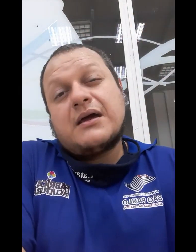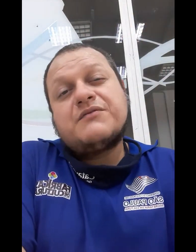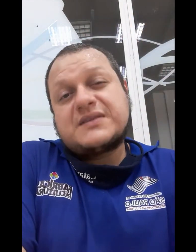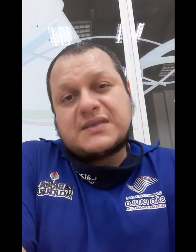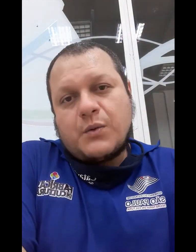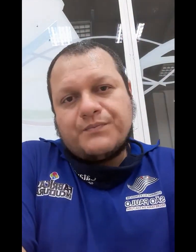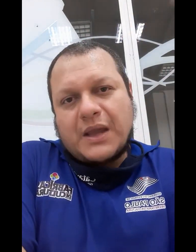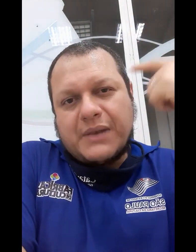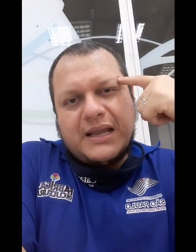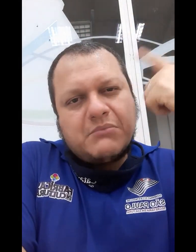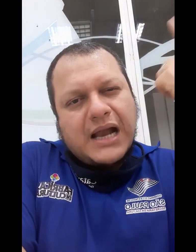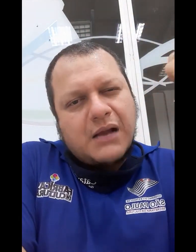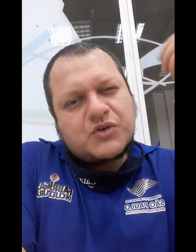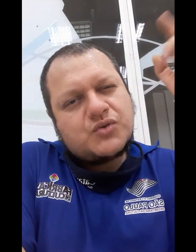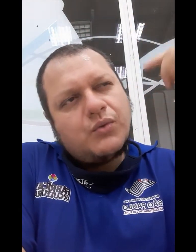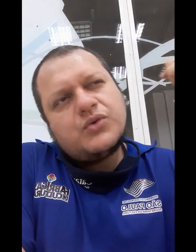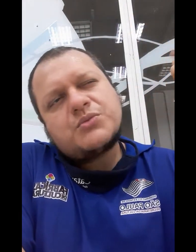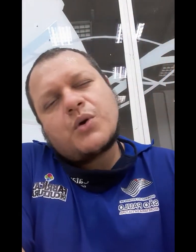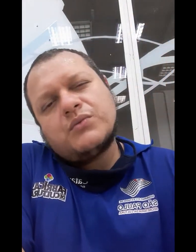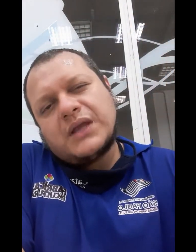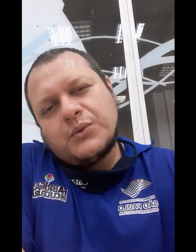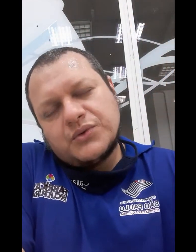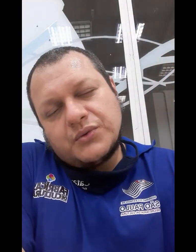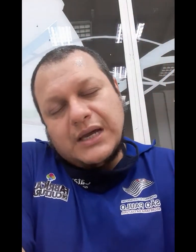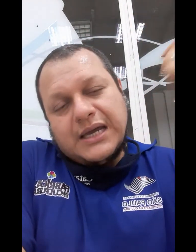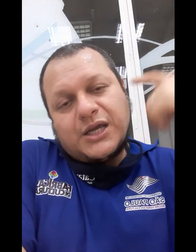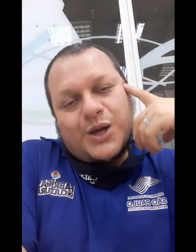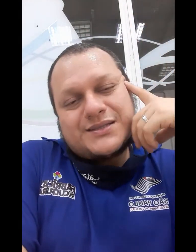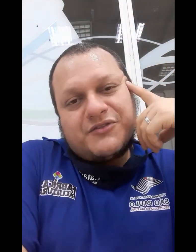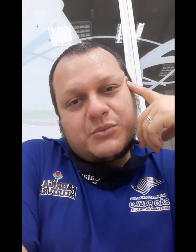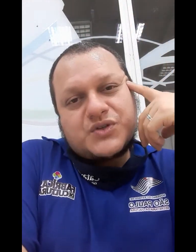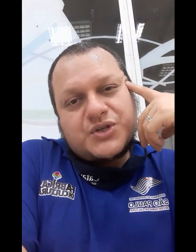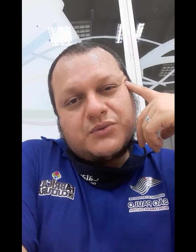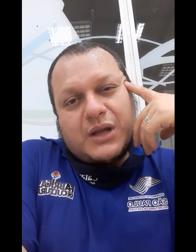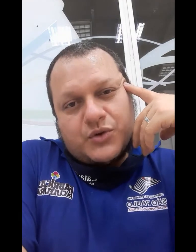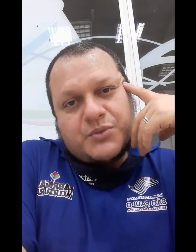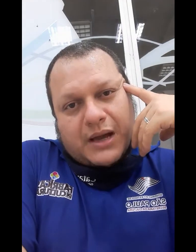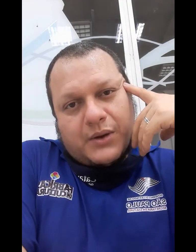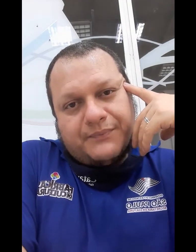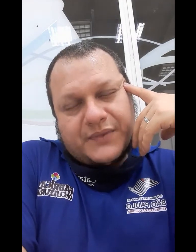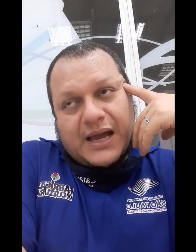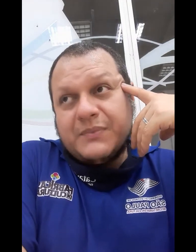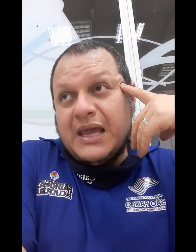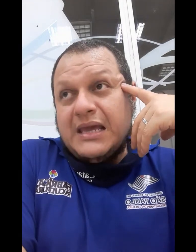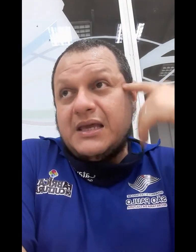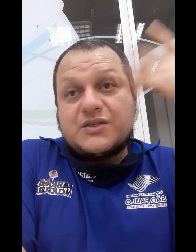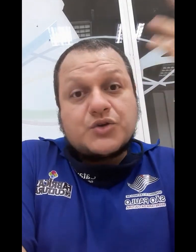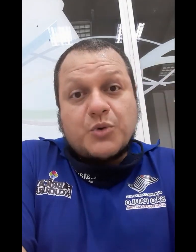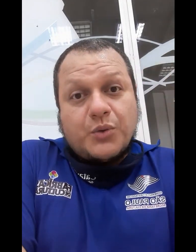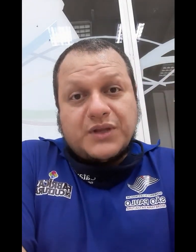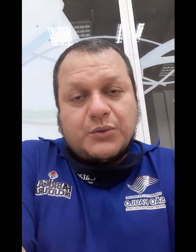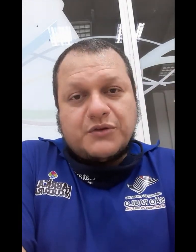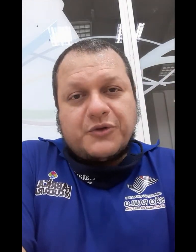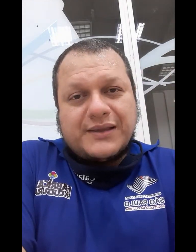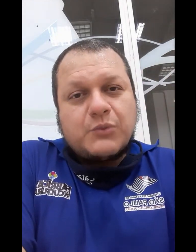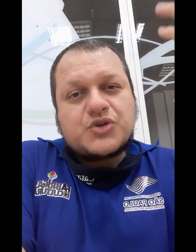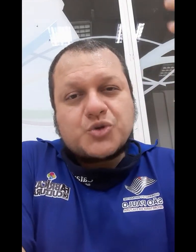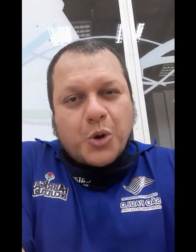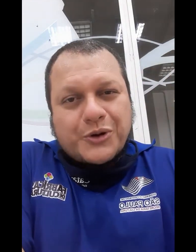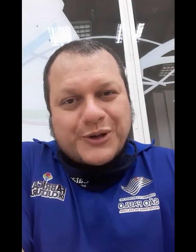revisão para lembrarmos do último conteúdo que nós havíamos tido na última aula, tá? E esse último conteúdo foi até um jogo que